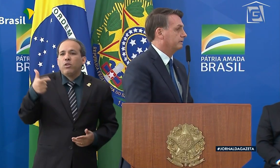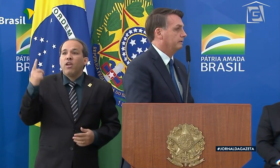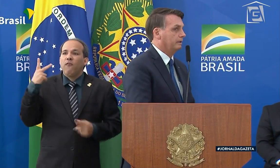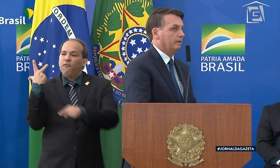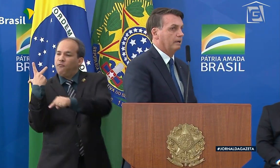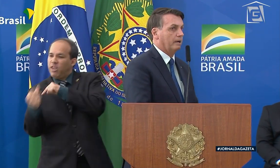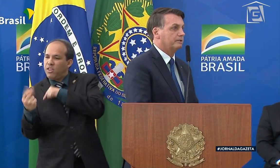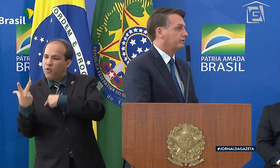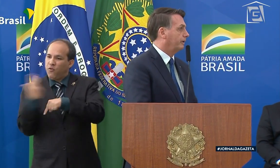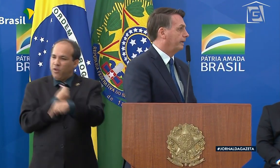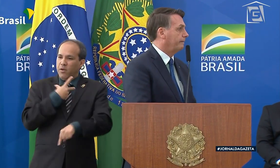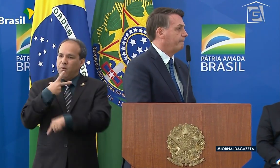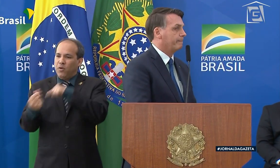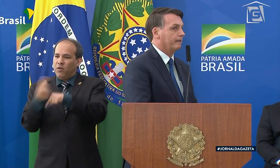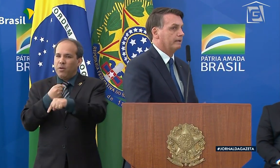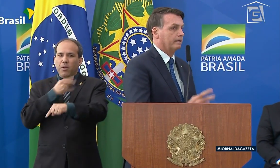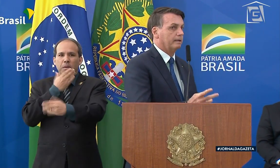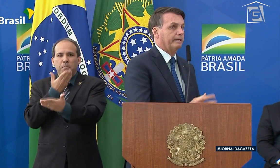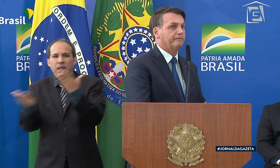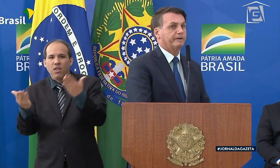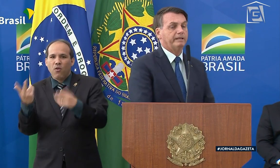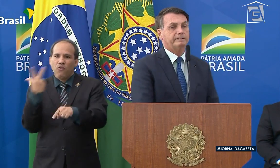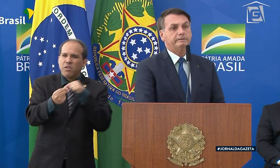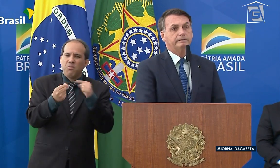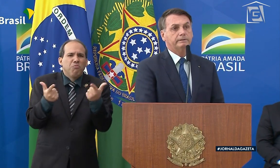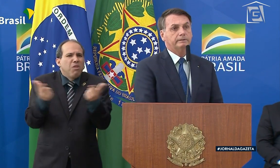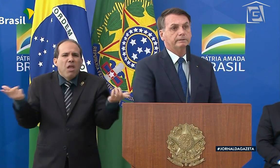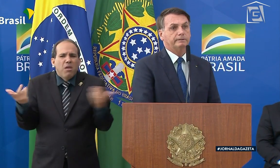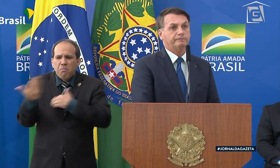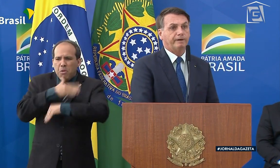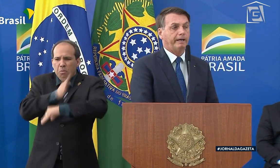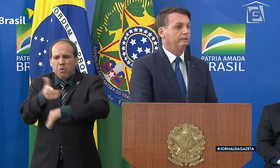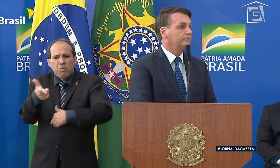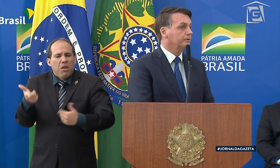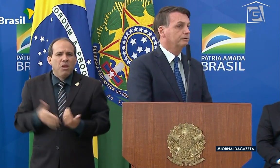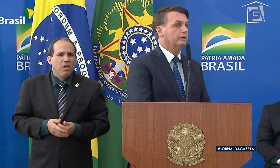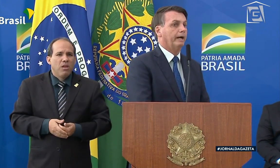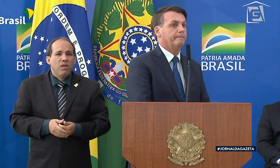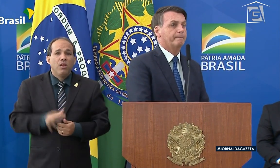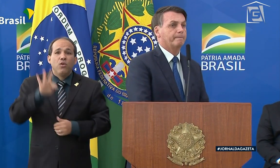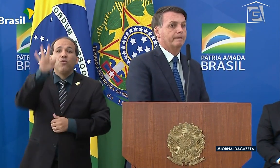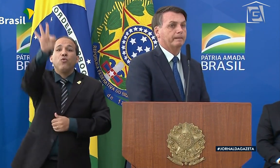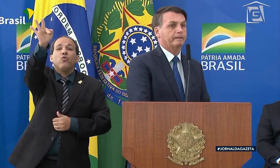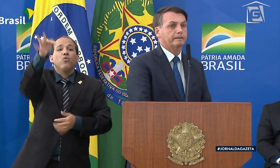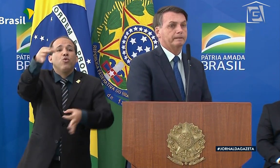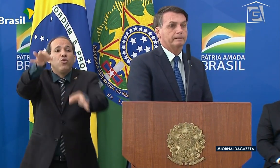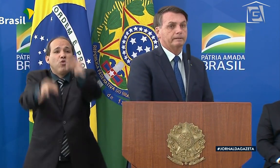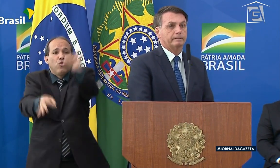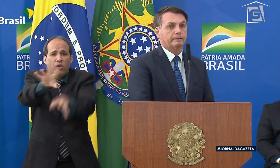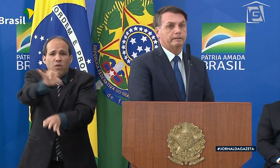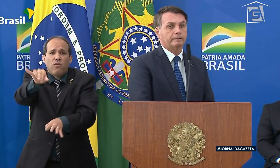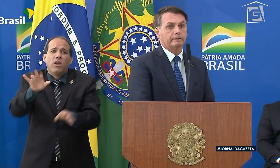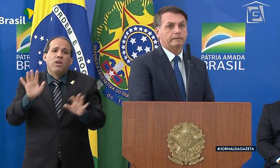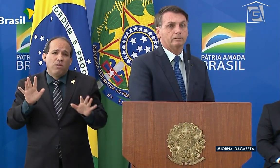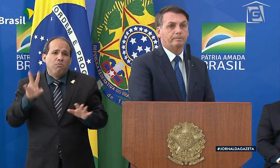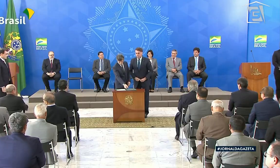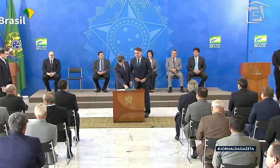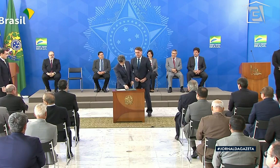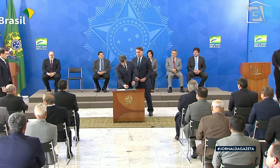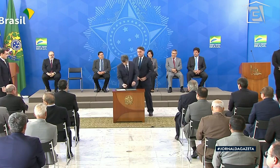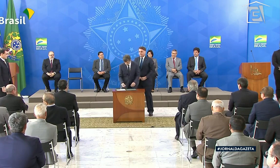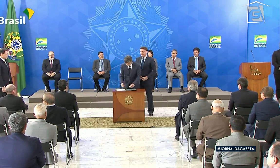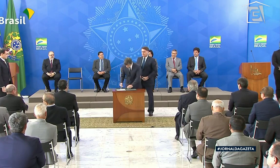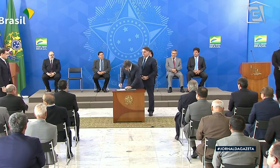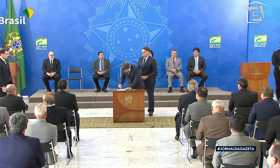aposta no relaxamento da quarentena para diminuir os impactos na economia. O presidente também é um entusiasta da cloroquina.